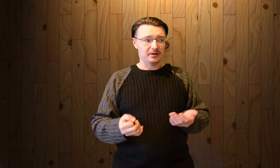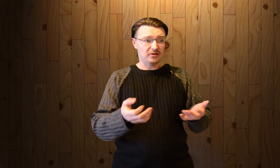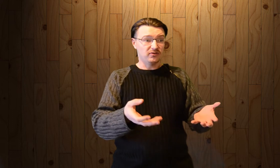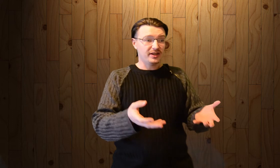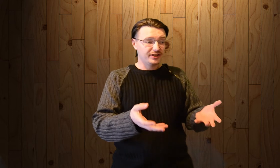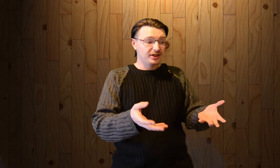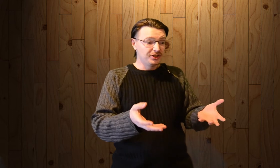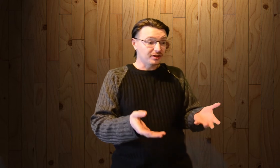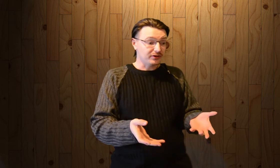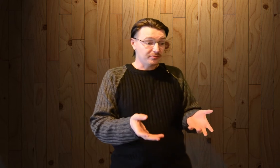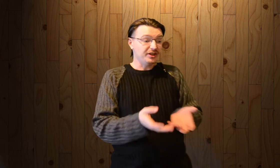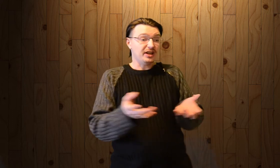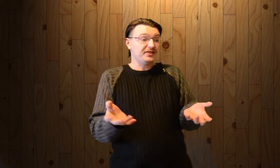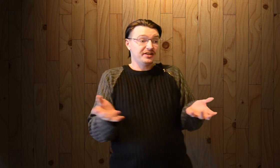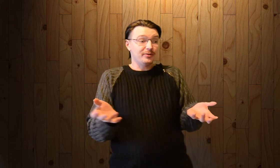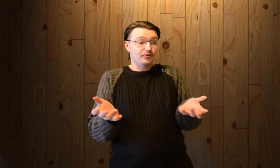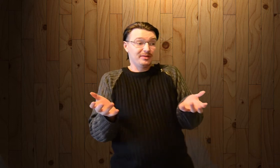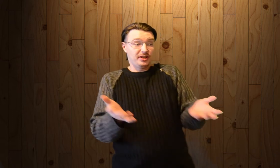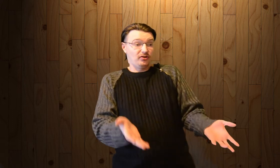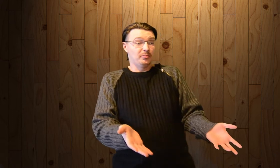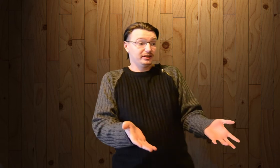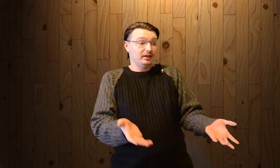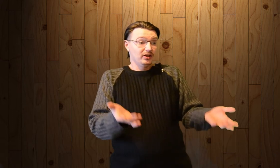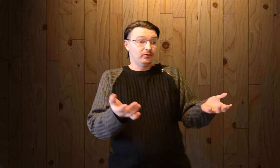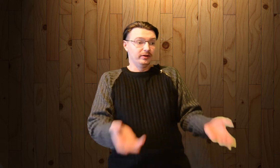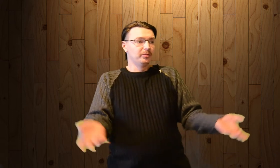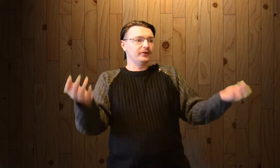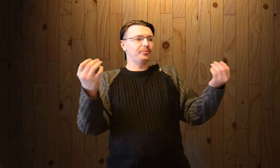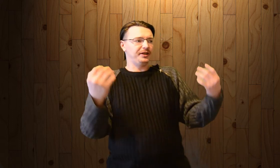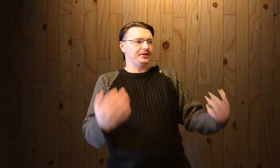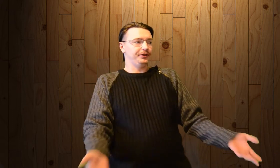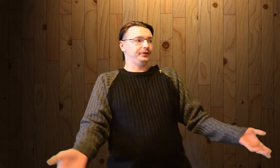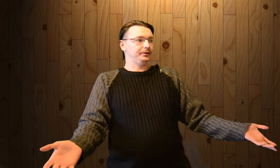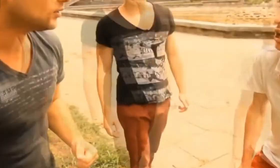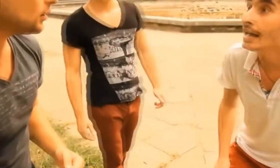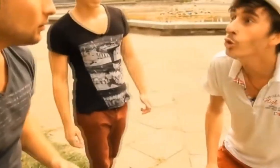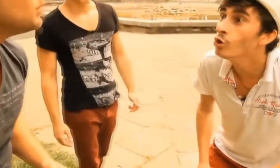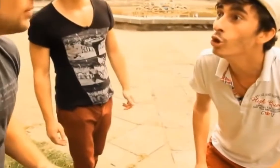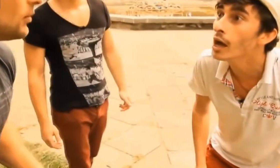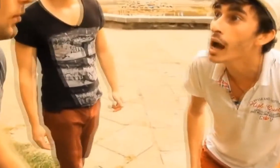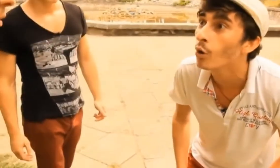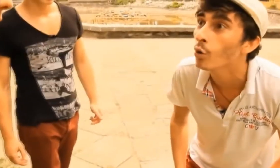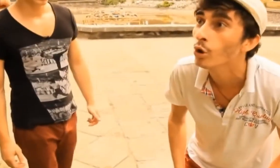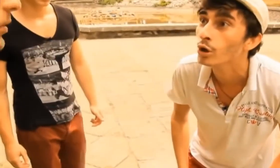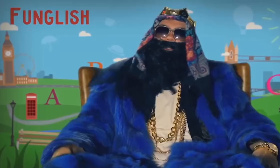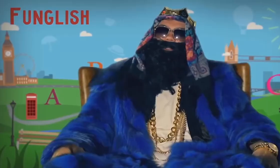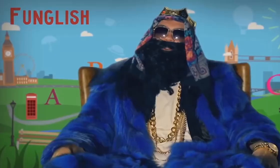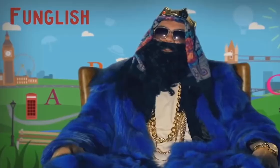Хватит агитировать. Мы и так все знаем, что 18 марта выборы в президенты. Да ну нахуй! Но это не